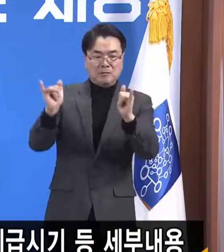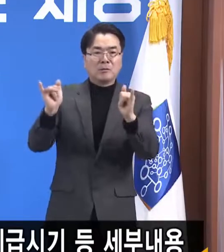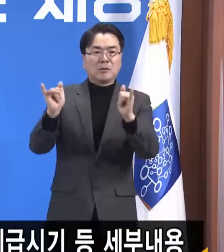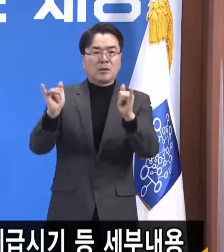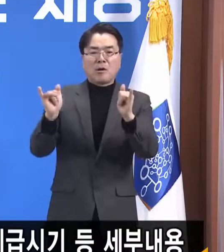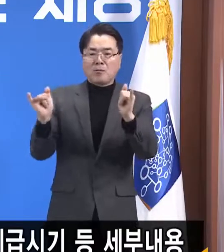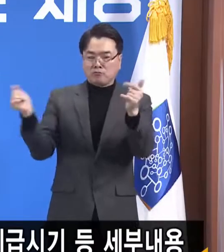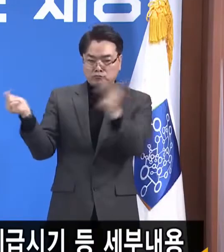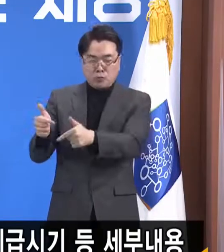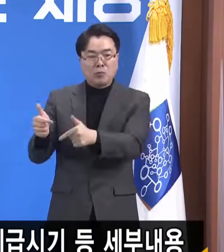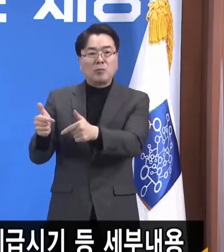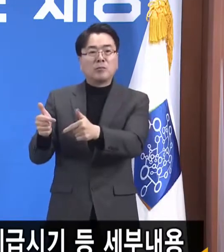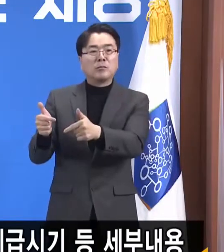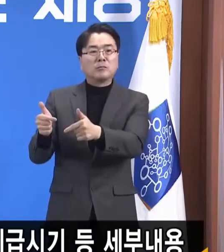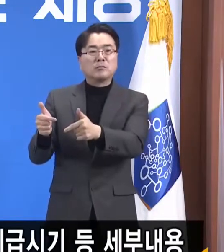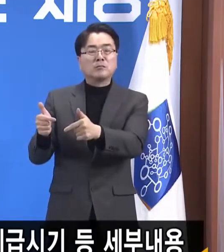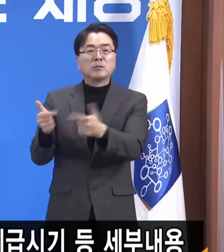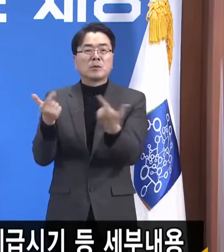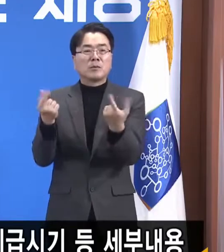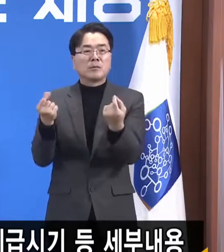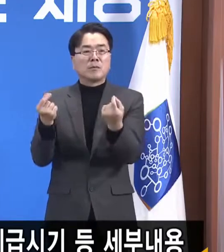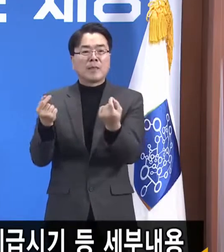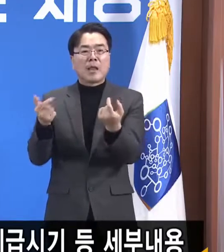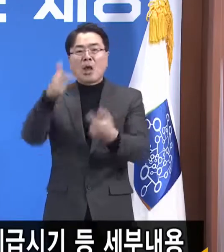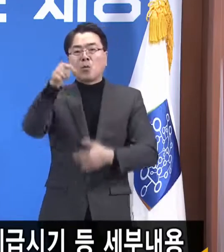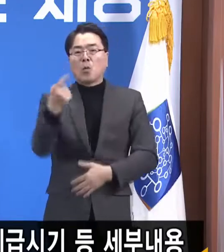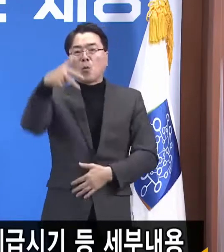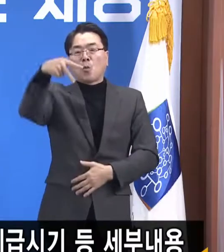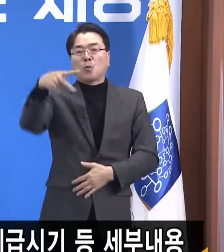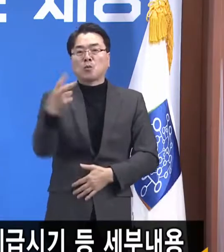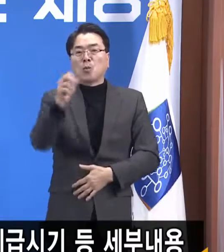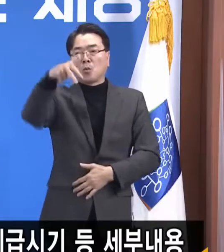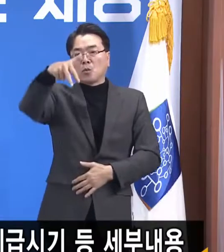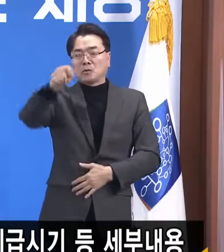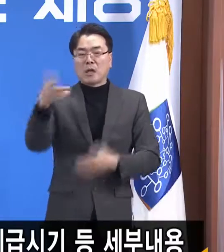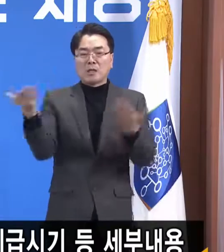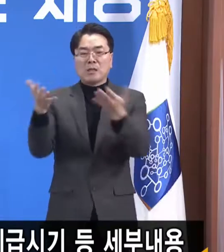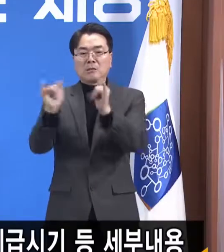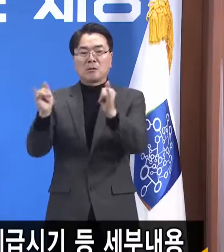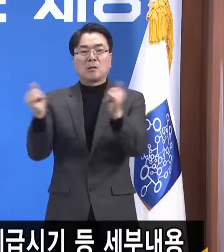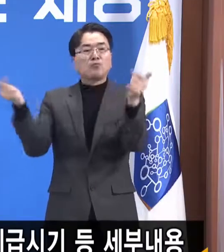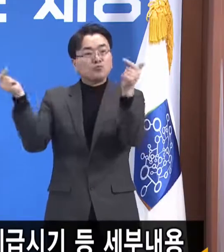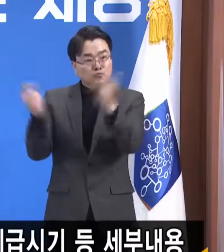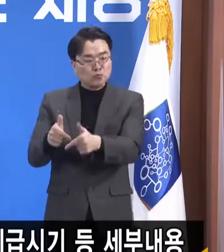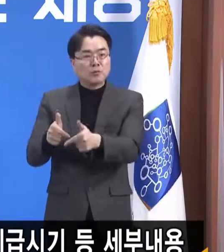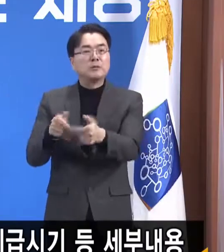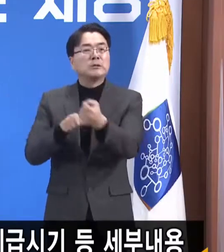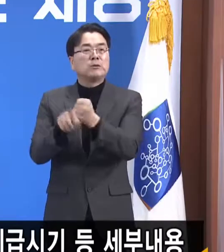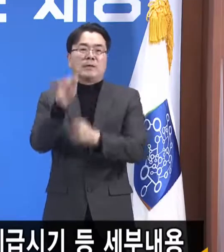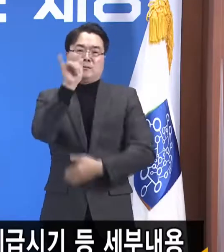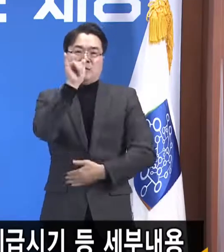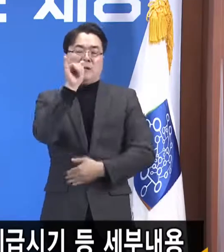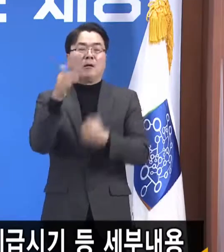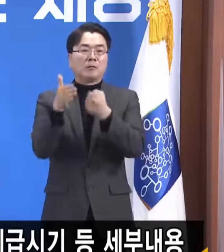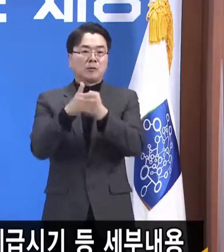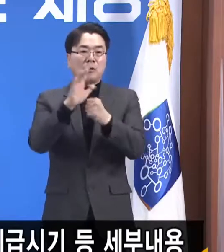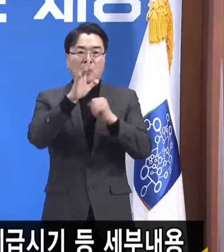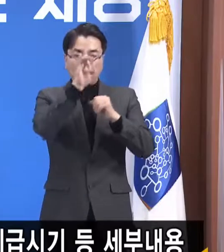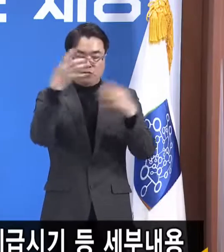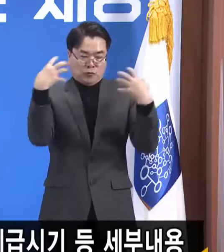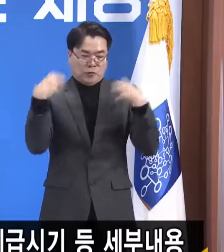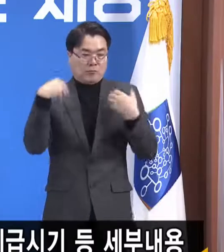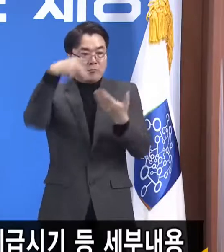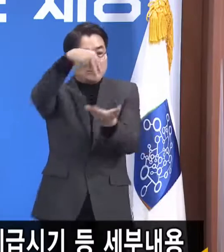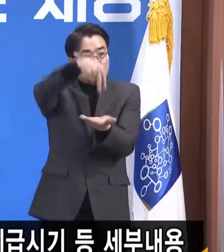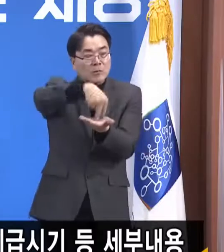획기적으로 줄어들었기 때문이기도 합니다. 결국 노동 소득이 상대적으로 줄어든 것이죠. 그렇다면 정부의 재정